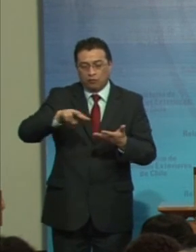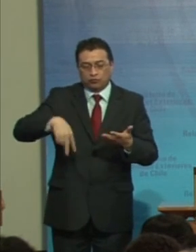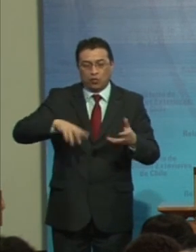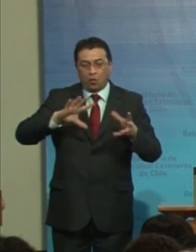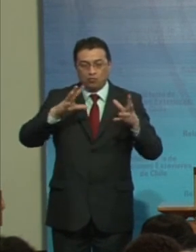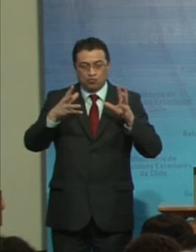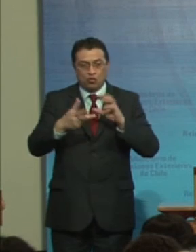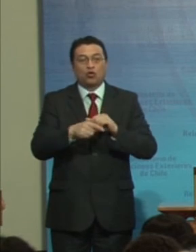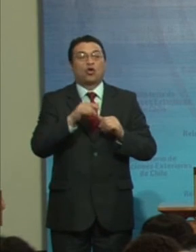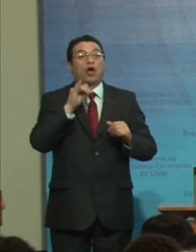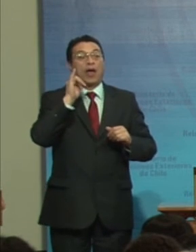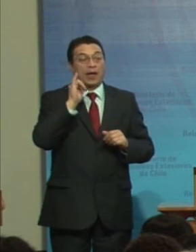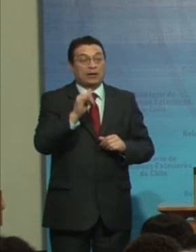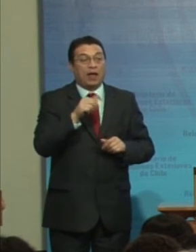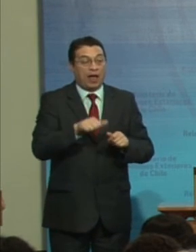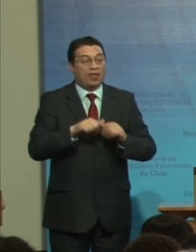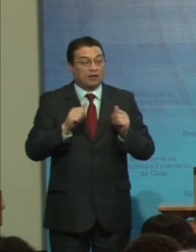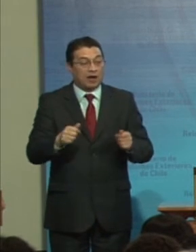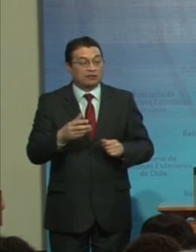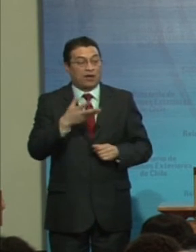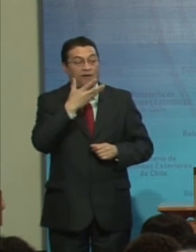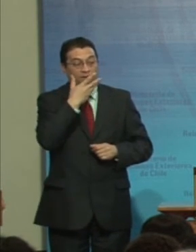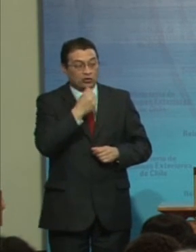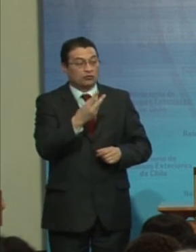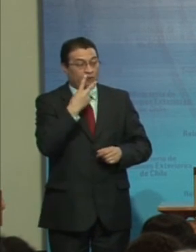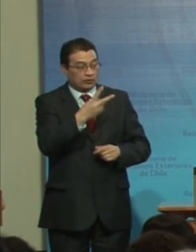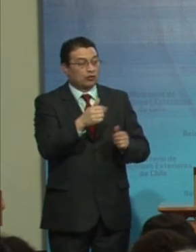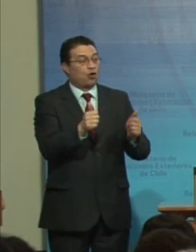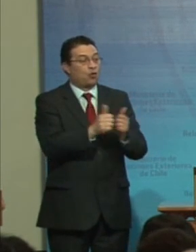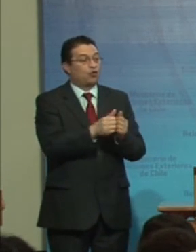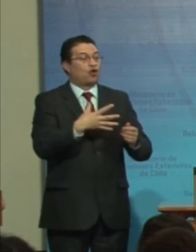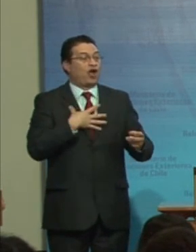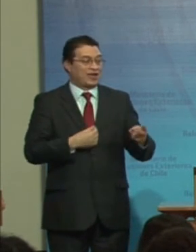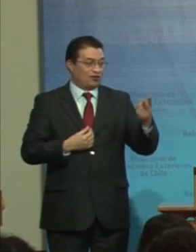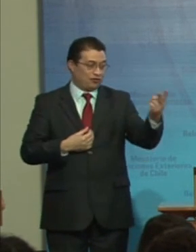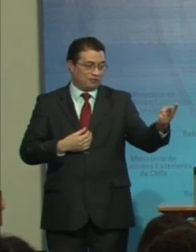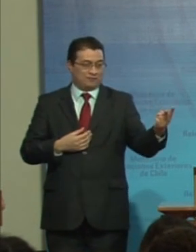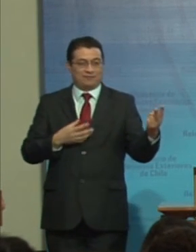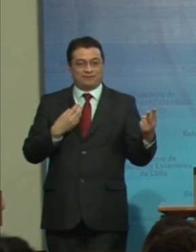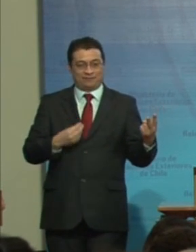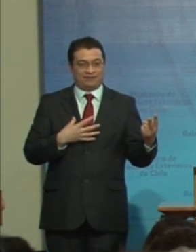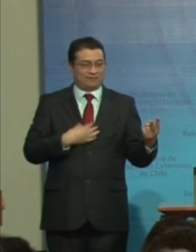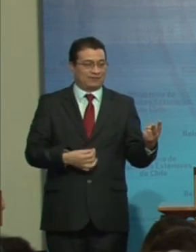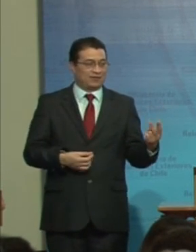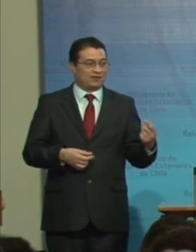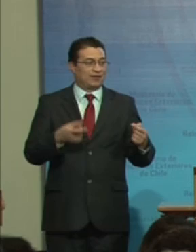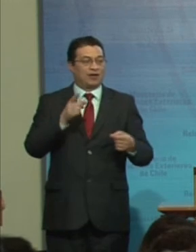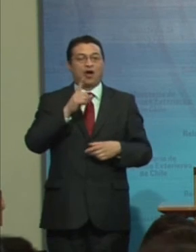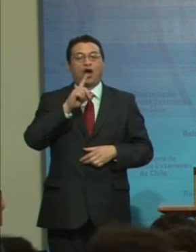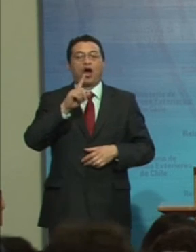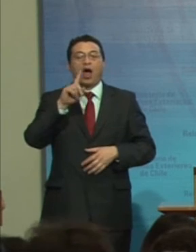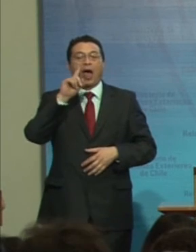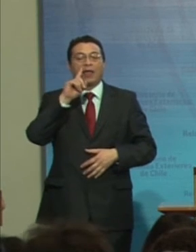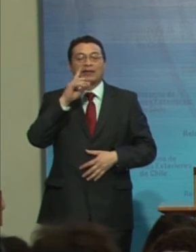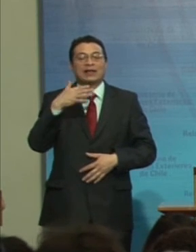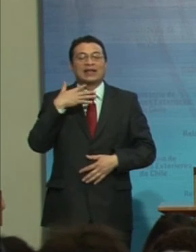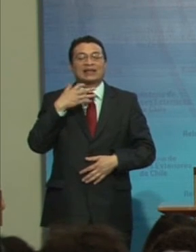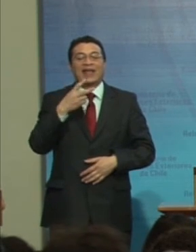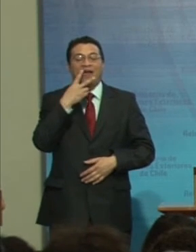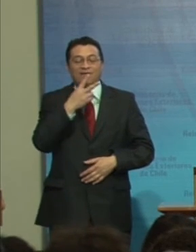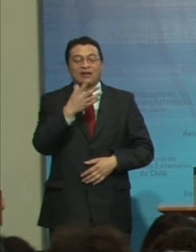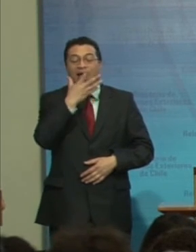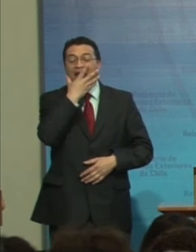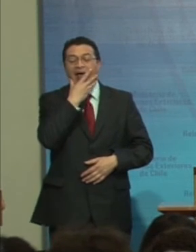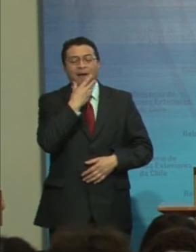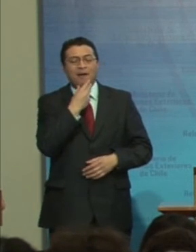el mundo Y además decir Que hermoso Verte al lado De tu hijo Y no tiene que ver Con que La hermosura Sea